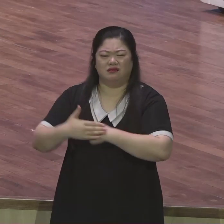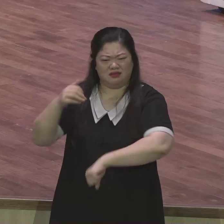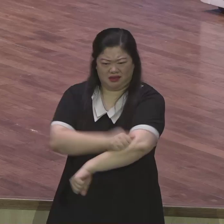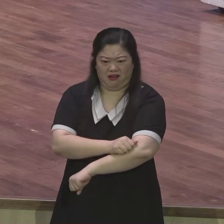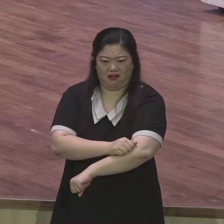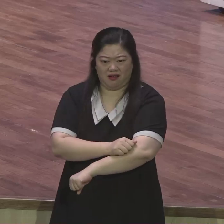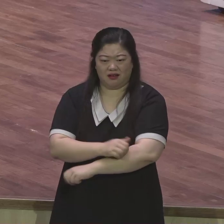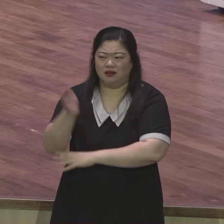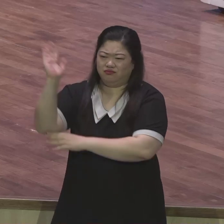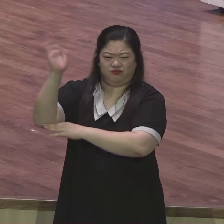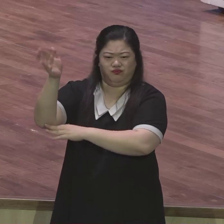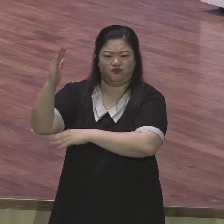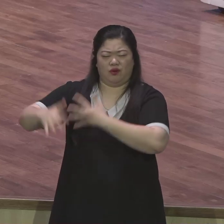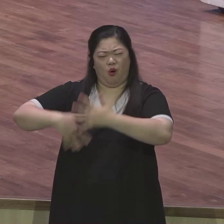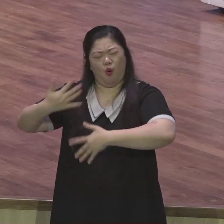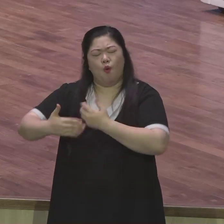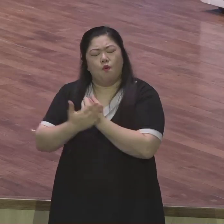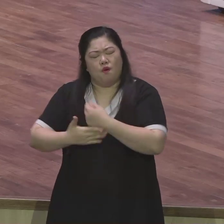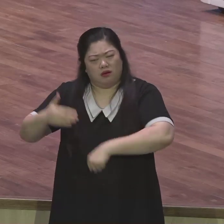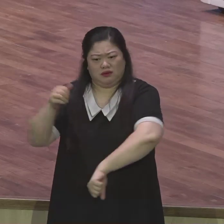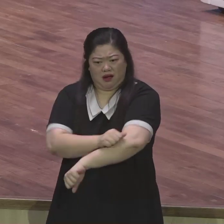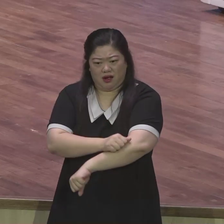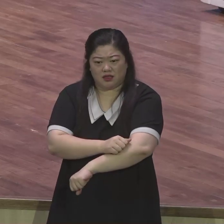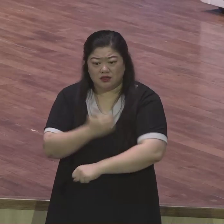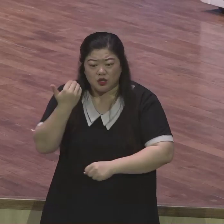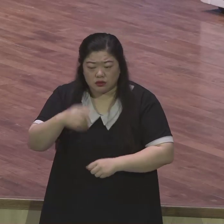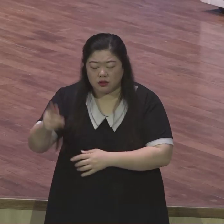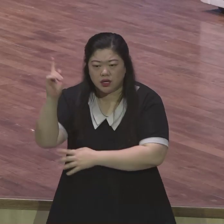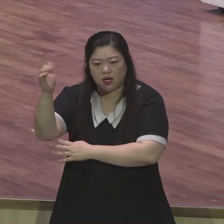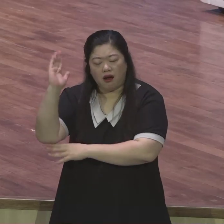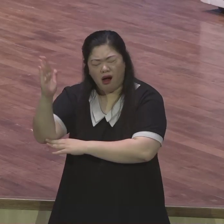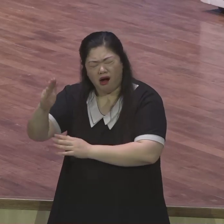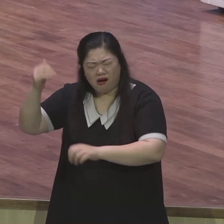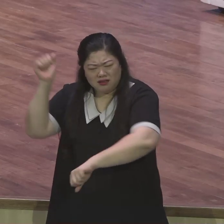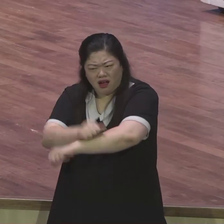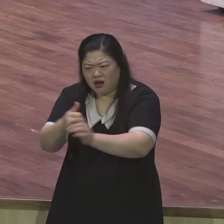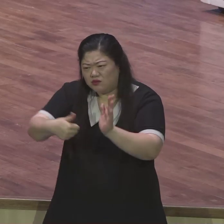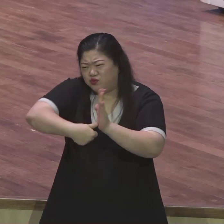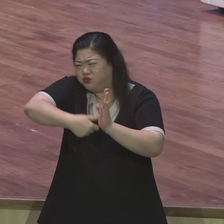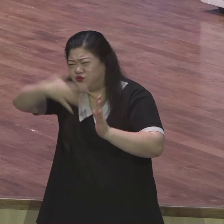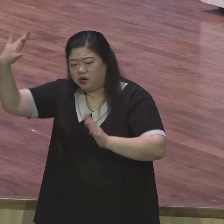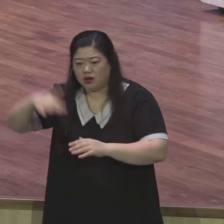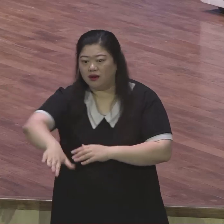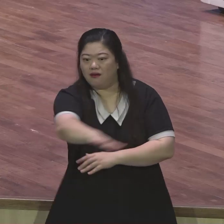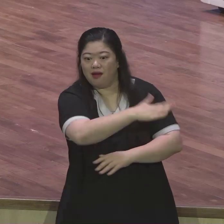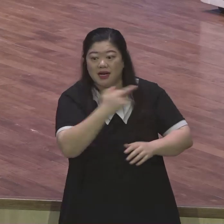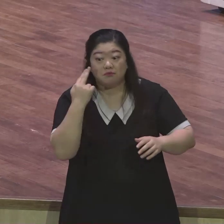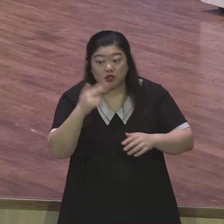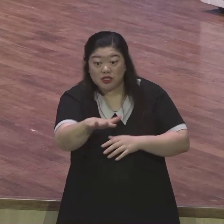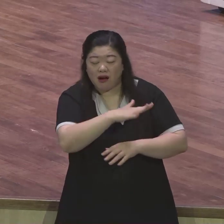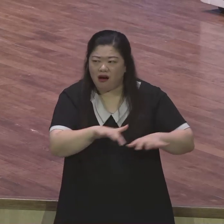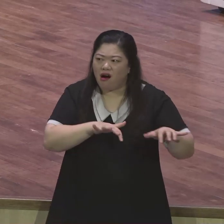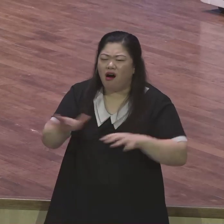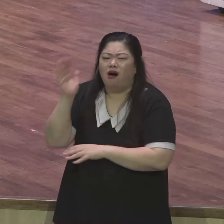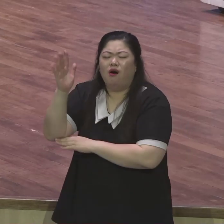말씀의 은사가 있어서 이분의 설교를 들으려고 워낙 명설교가니까 줄 서서 사람들이 이분의 설교를 들으려고 할 만큼